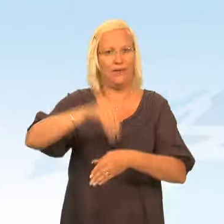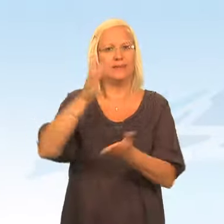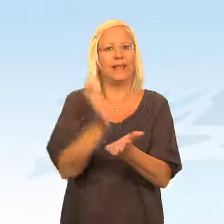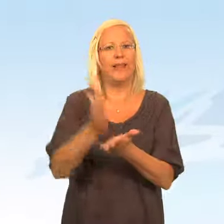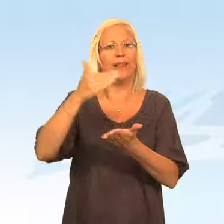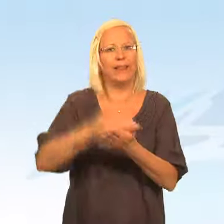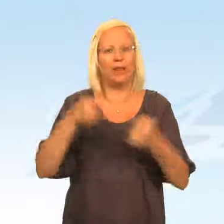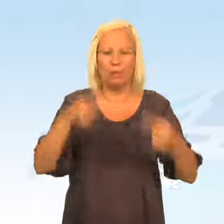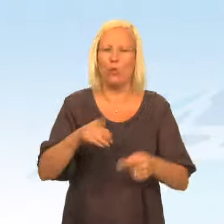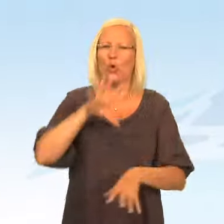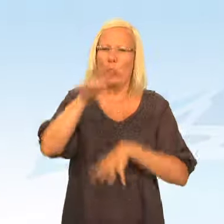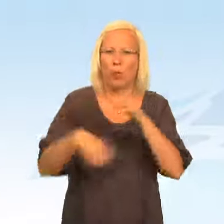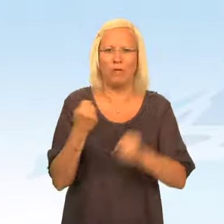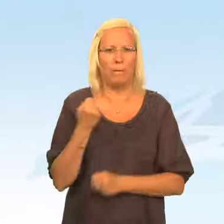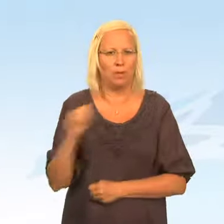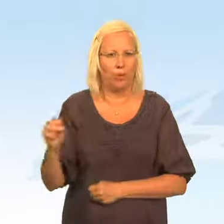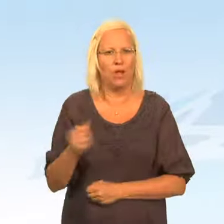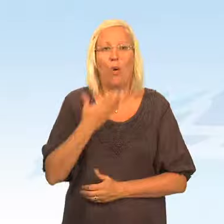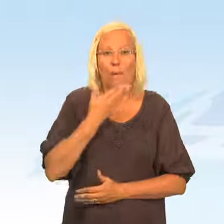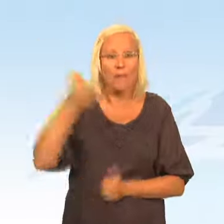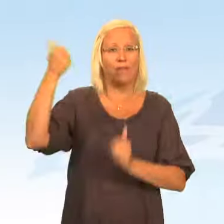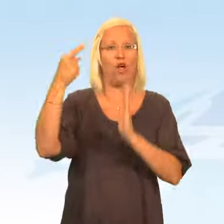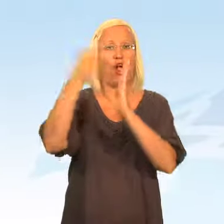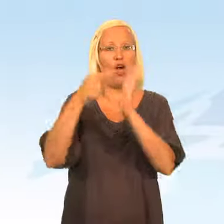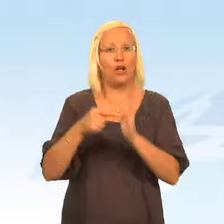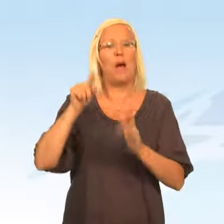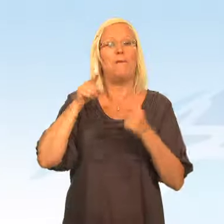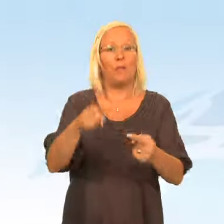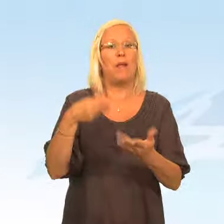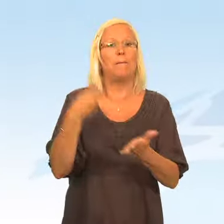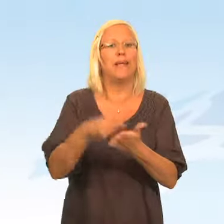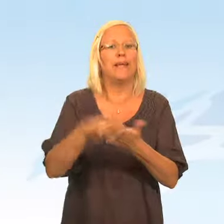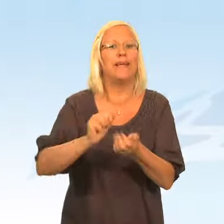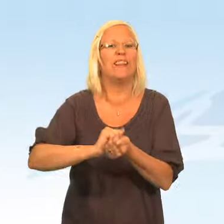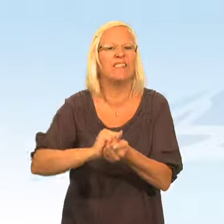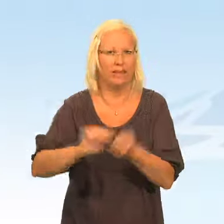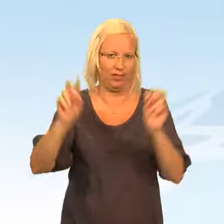svensk enhet mot grova brott och bättre lagar mot penningtvätt.